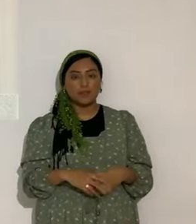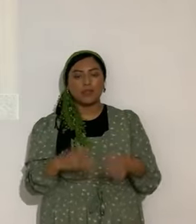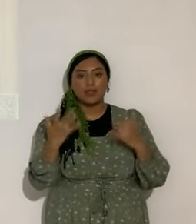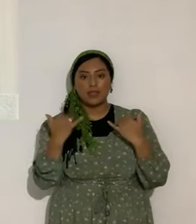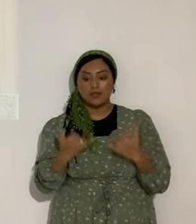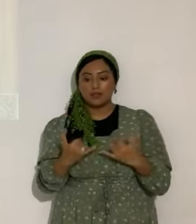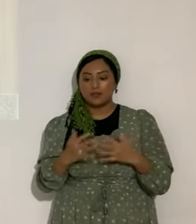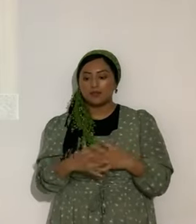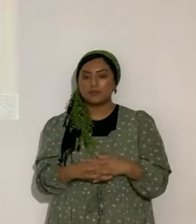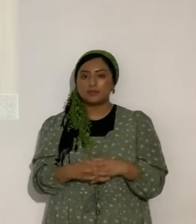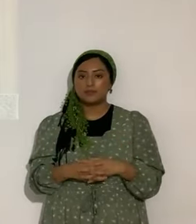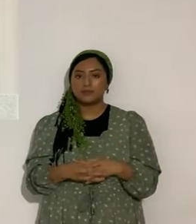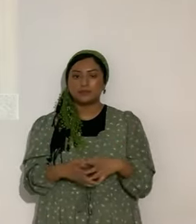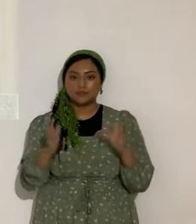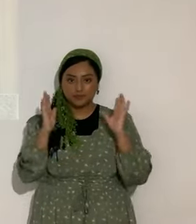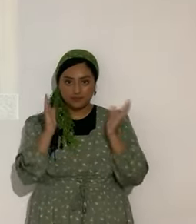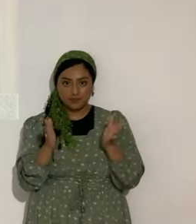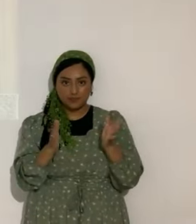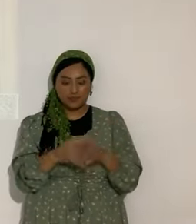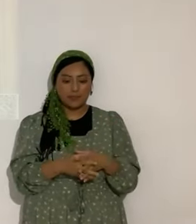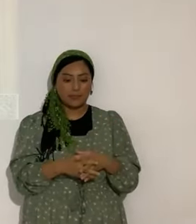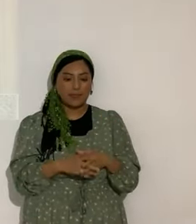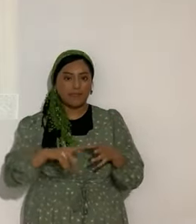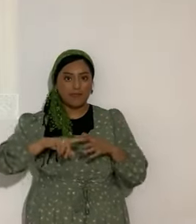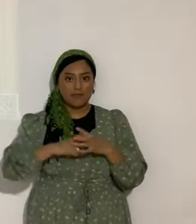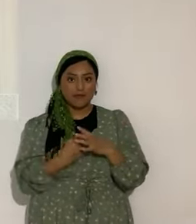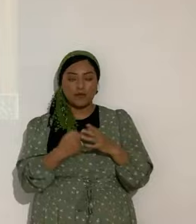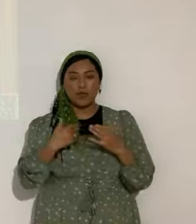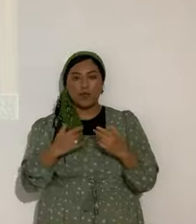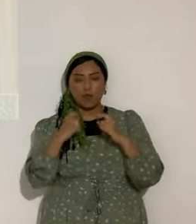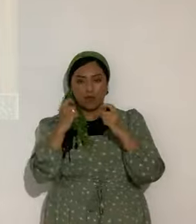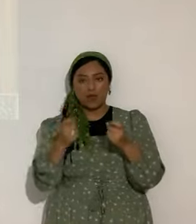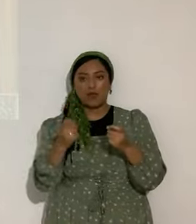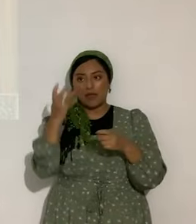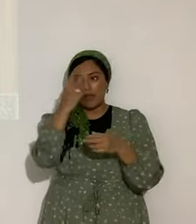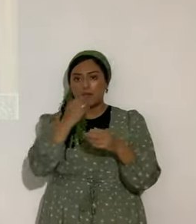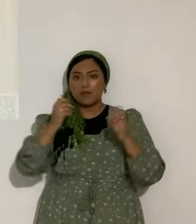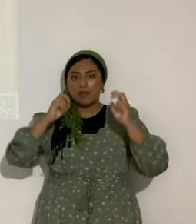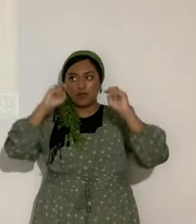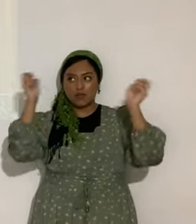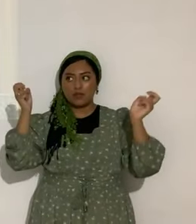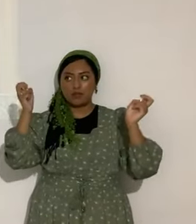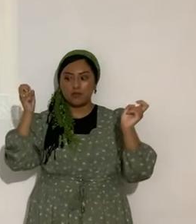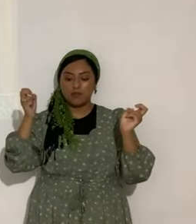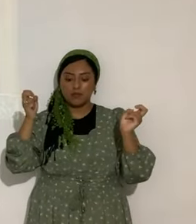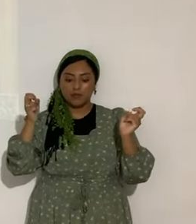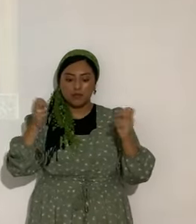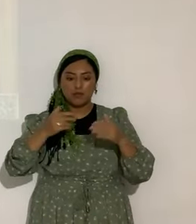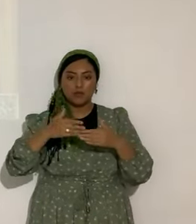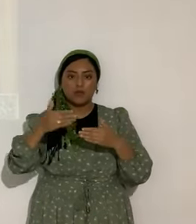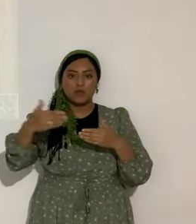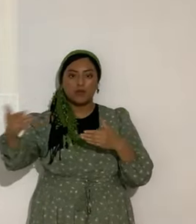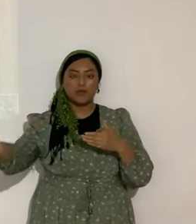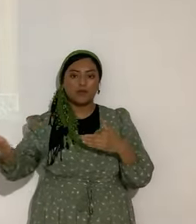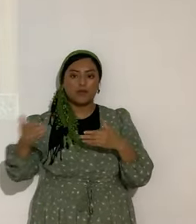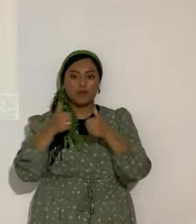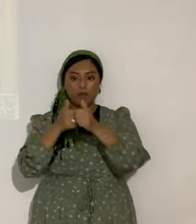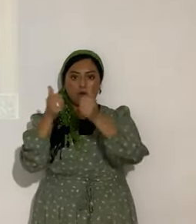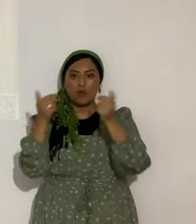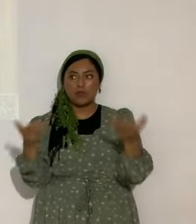Ahora, fíjense muy bien. A ver, vamos a empezar porque les quiero dar unos temas que son como sucesivos a este. ¿Sí?